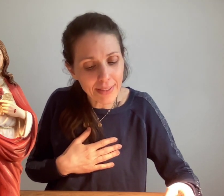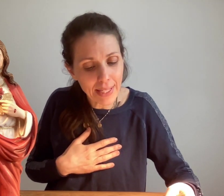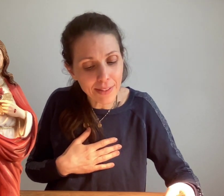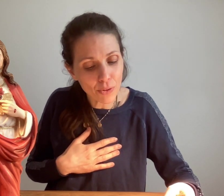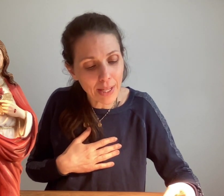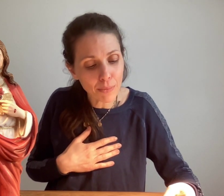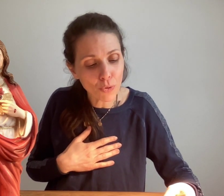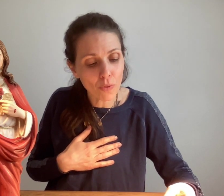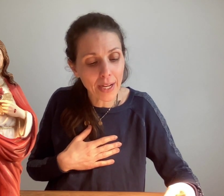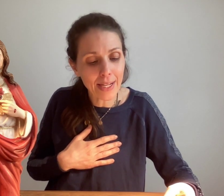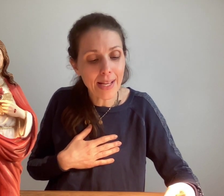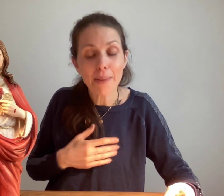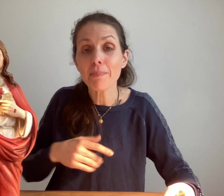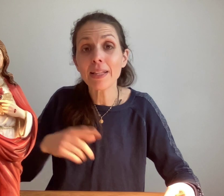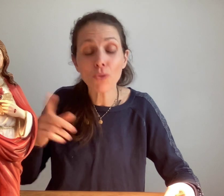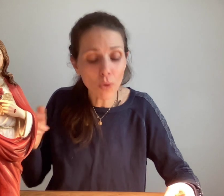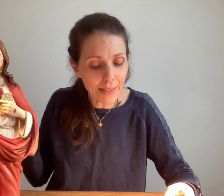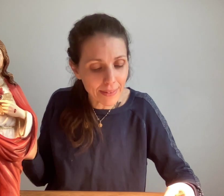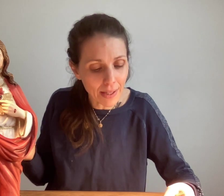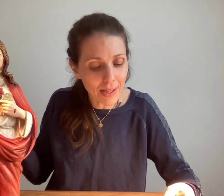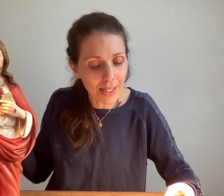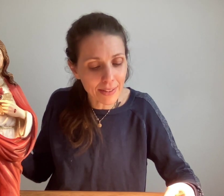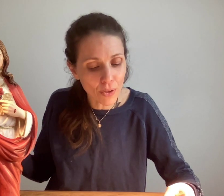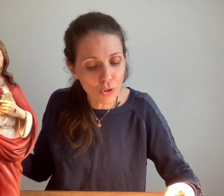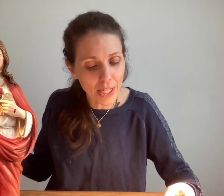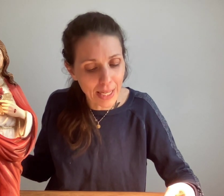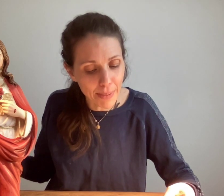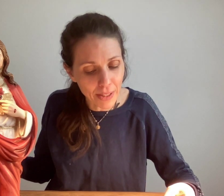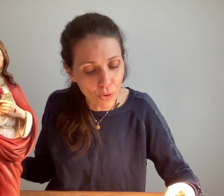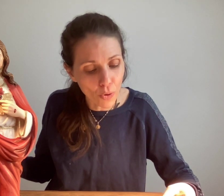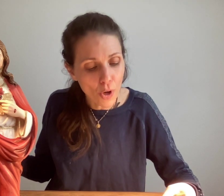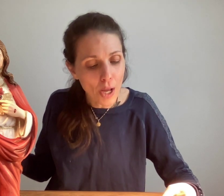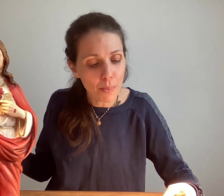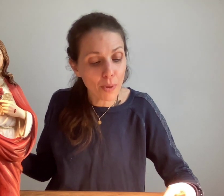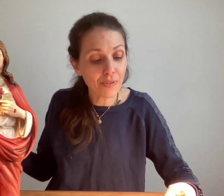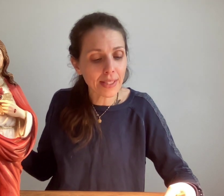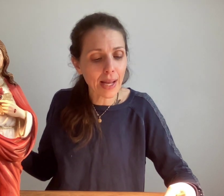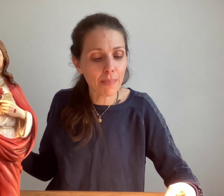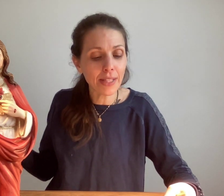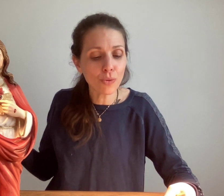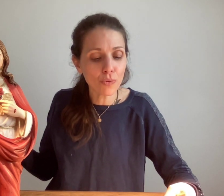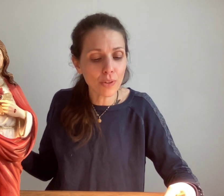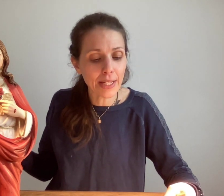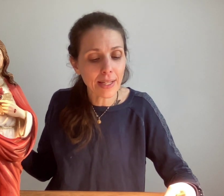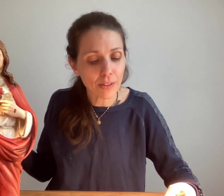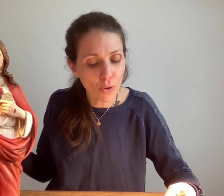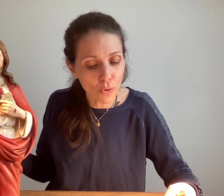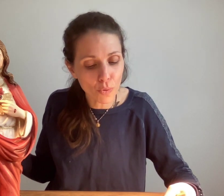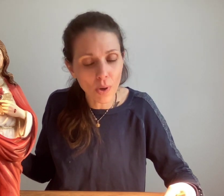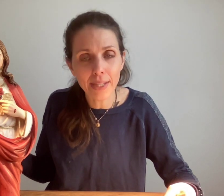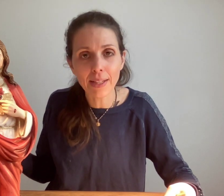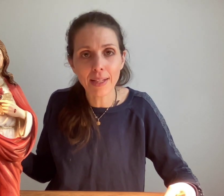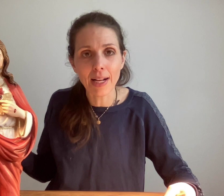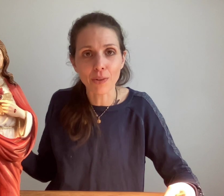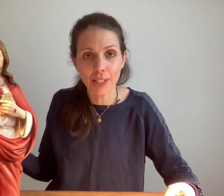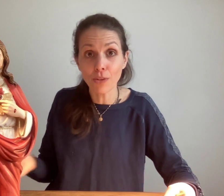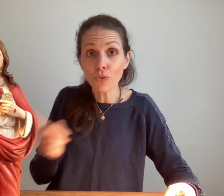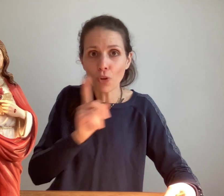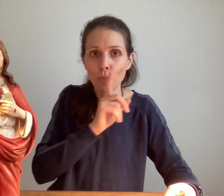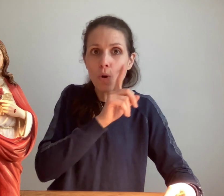céleste dame souveraine mais tous les saints, les anges et les bienheureux peuvent être appelés nouveau-nés dans le vouloir éternel. Non seulement